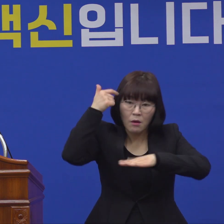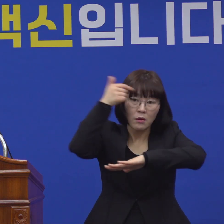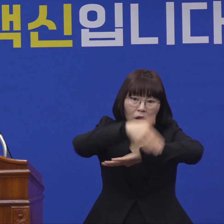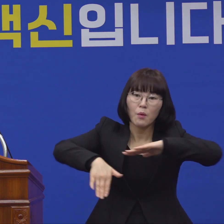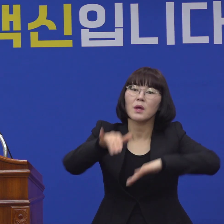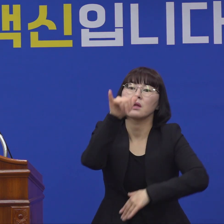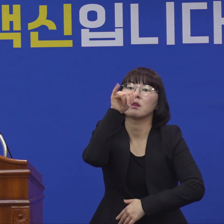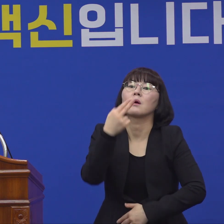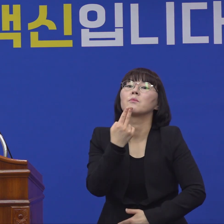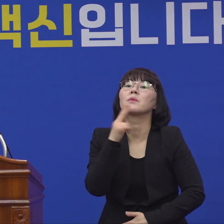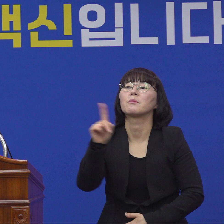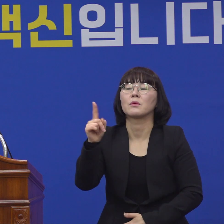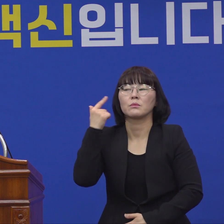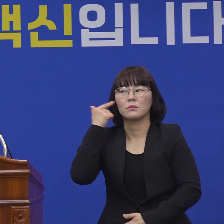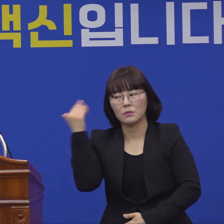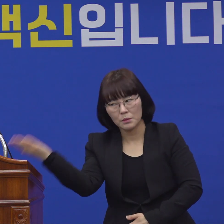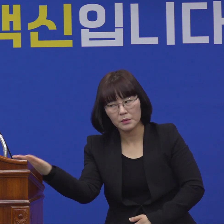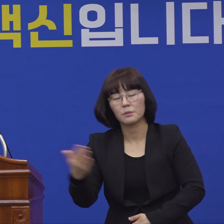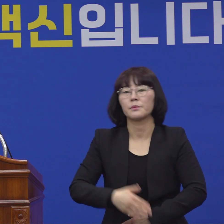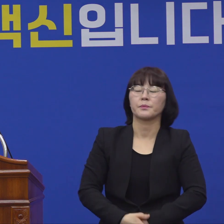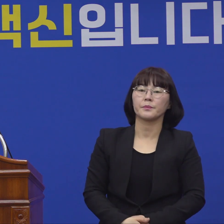용의는 없으신지 궁금합니다.